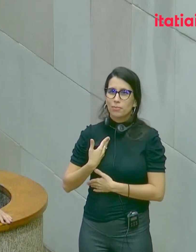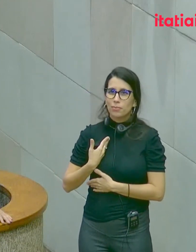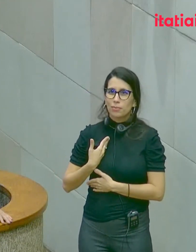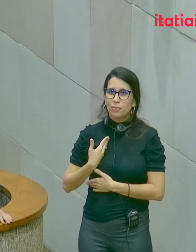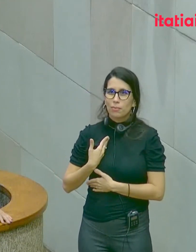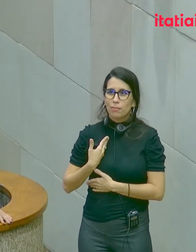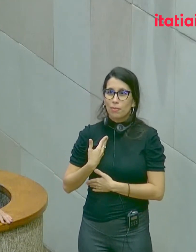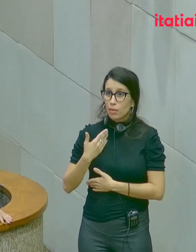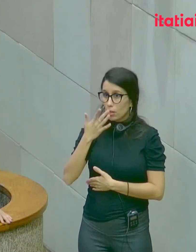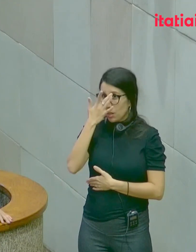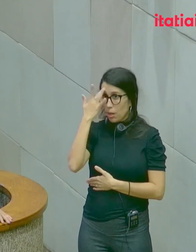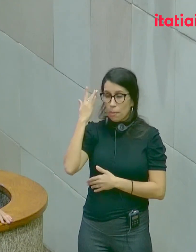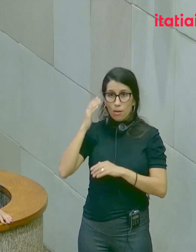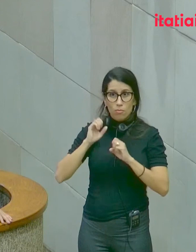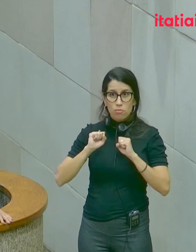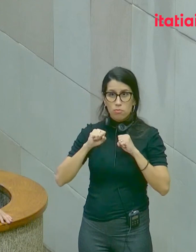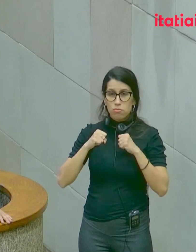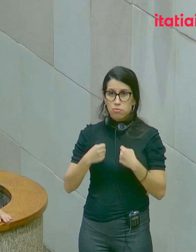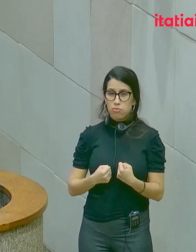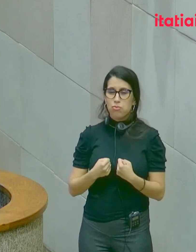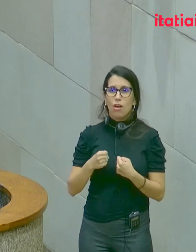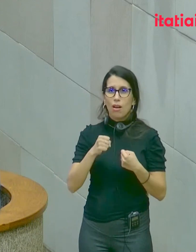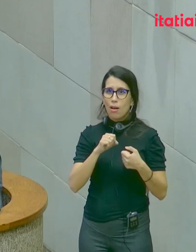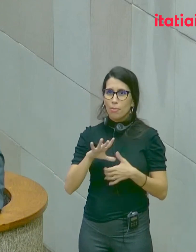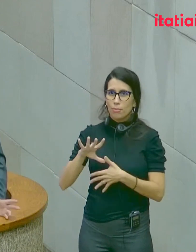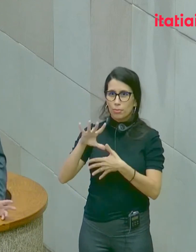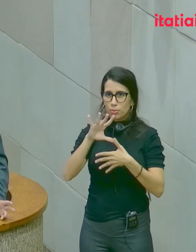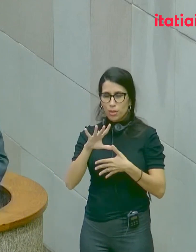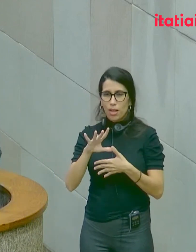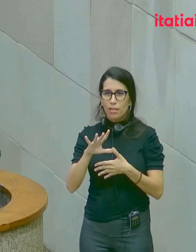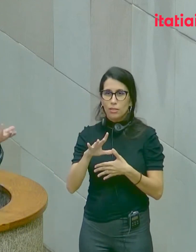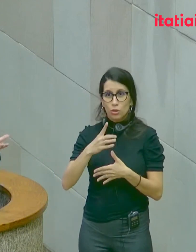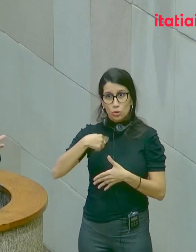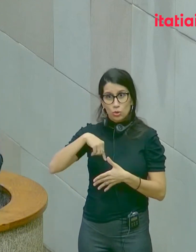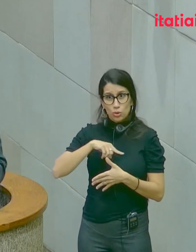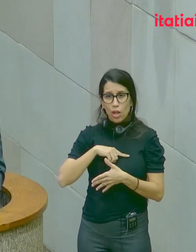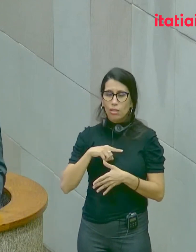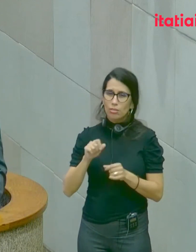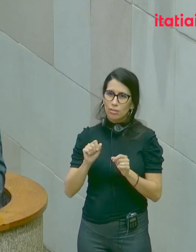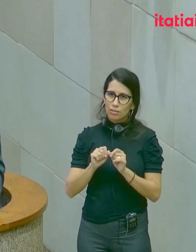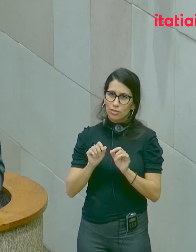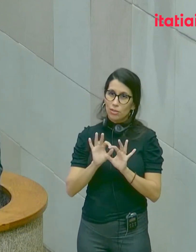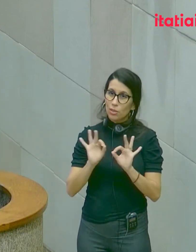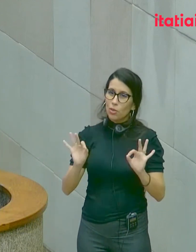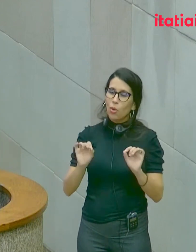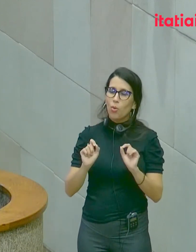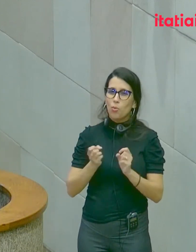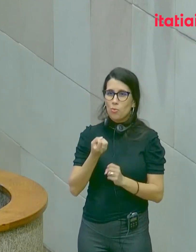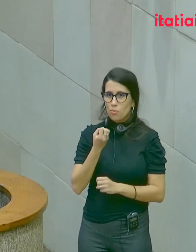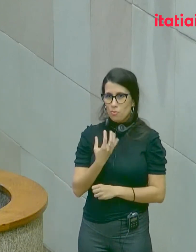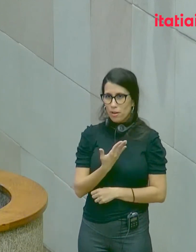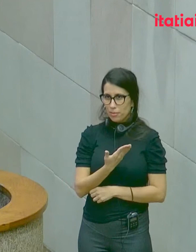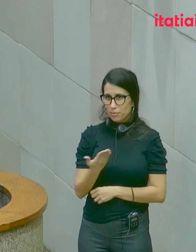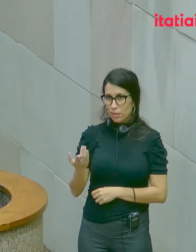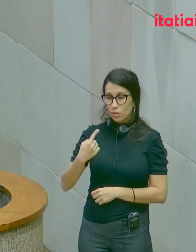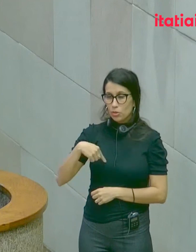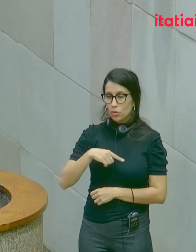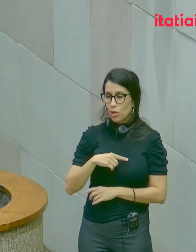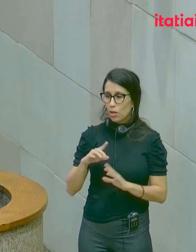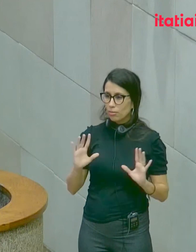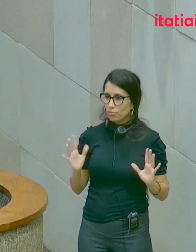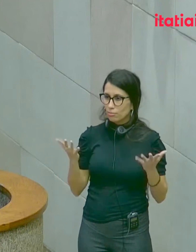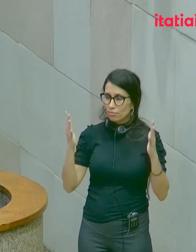compatriotas da grande pátria da América, estamos fazendo o bem. porque nós estamos celebrando